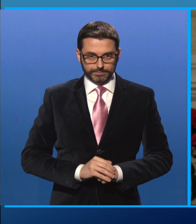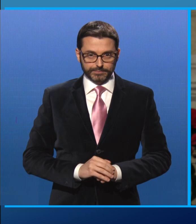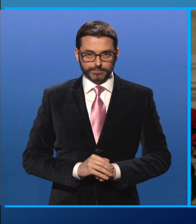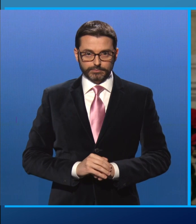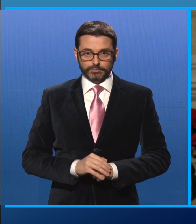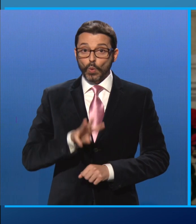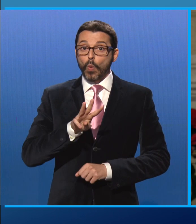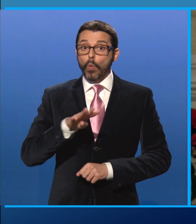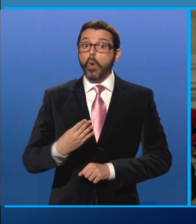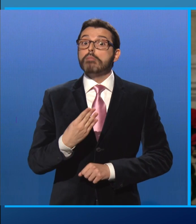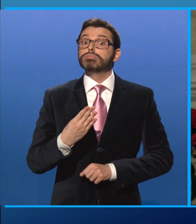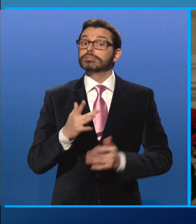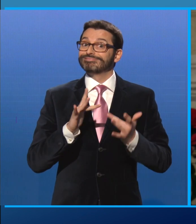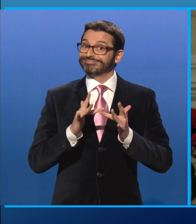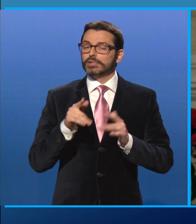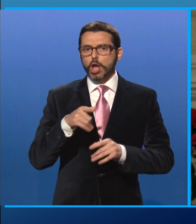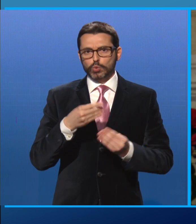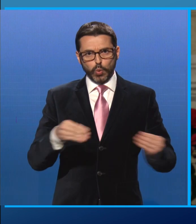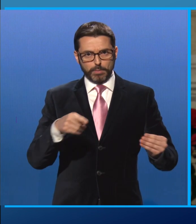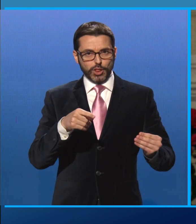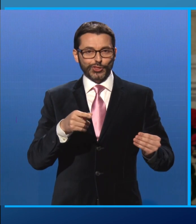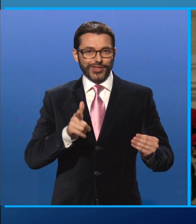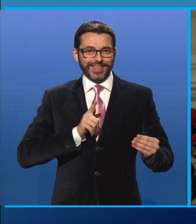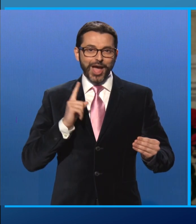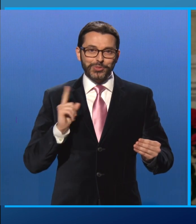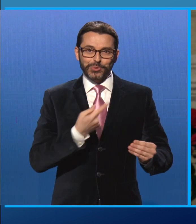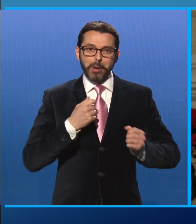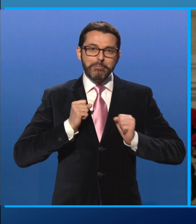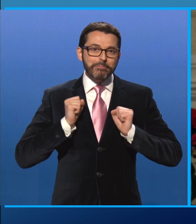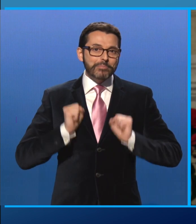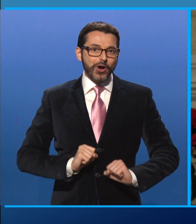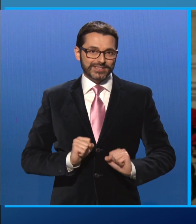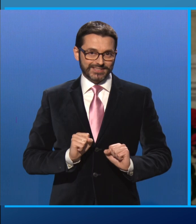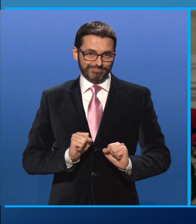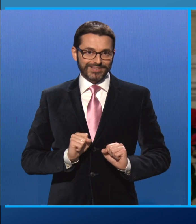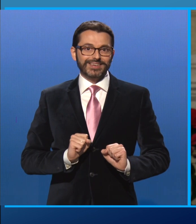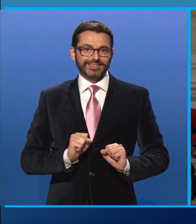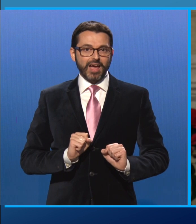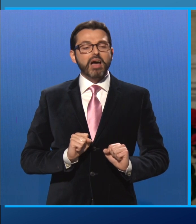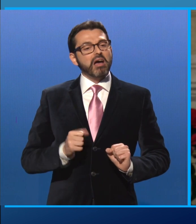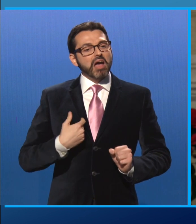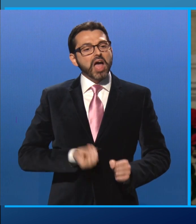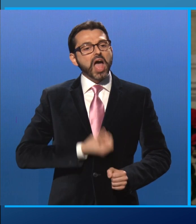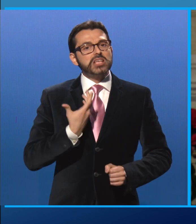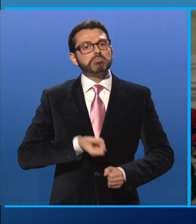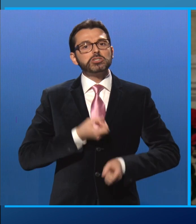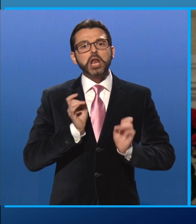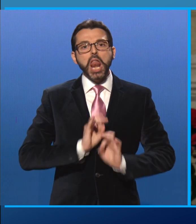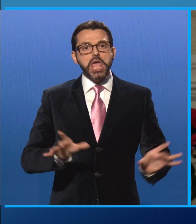esempio, è uno strumento che consente di dare a tutti la possibilità di una libera espressione e di ampliare